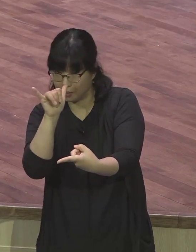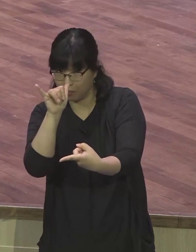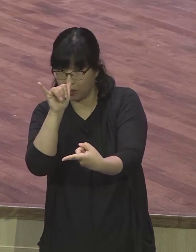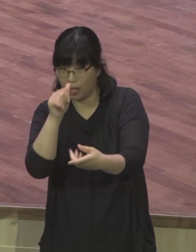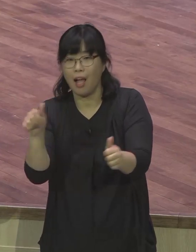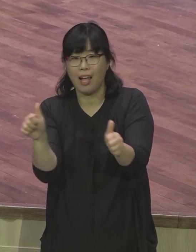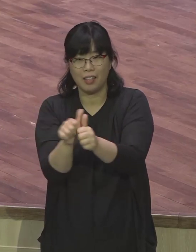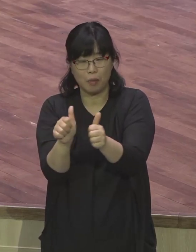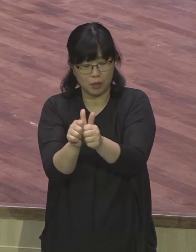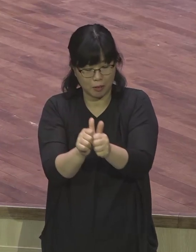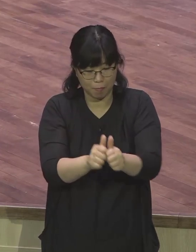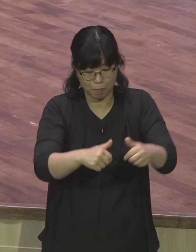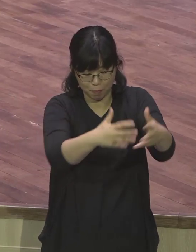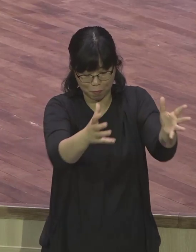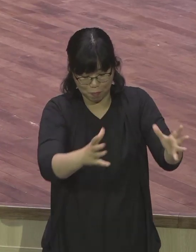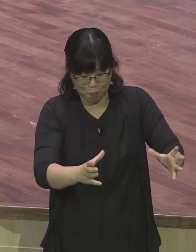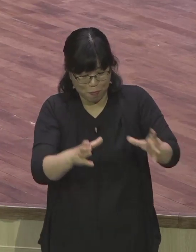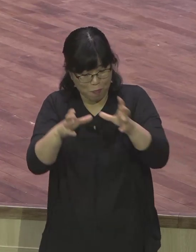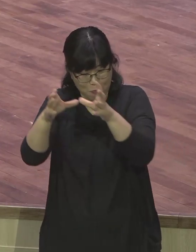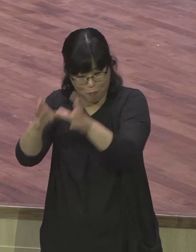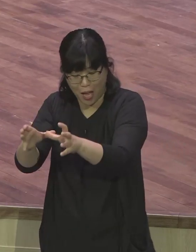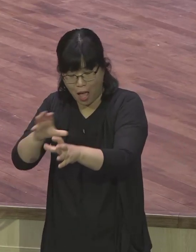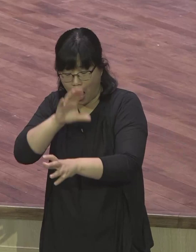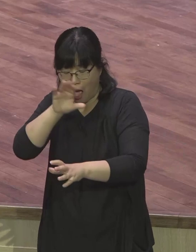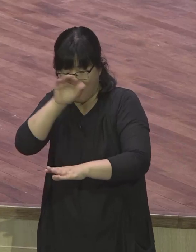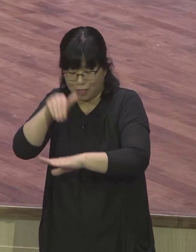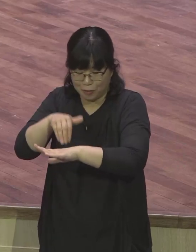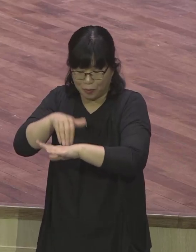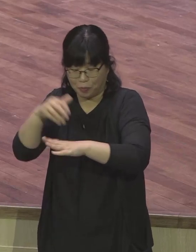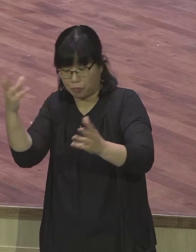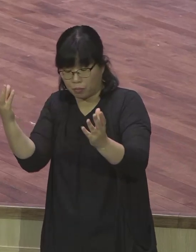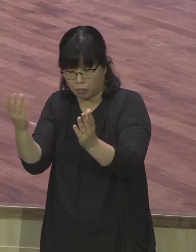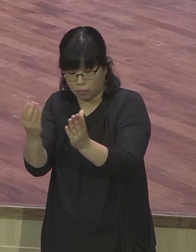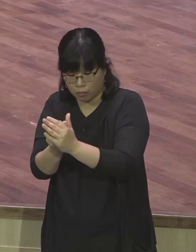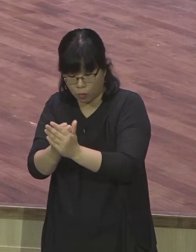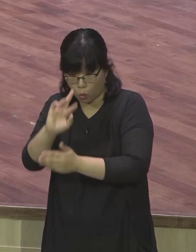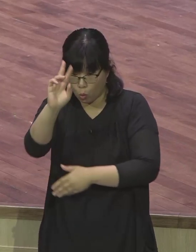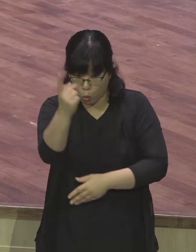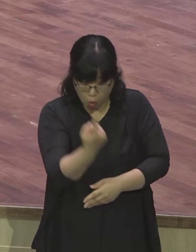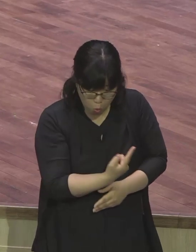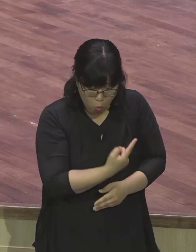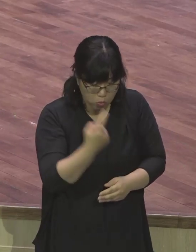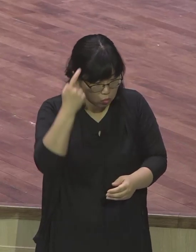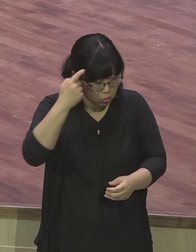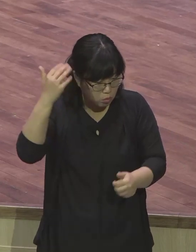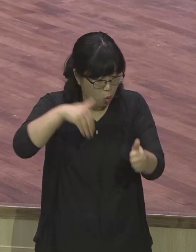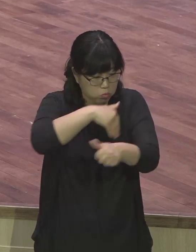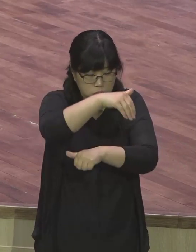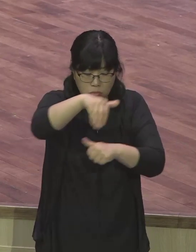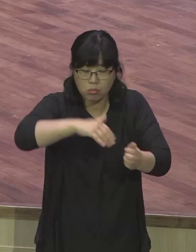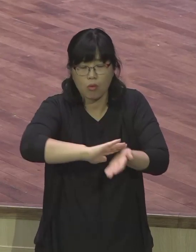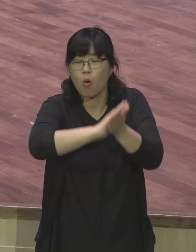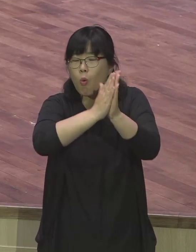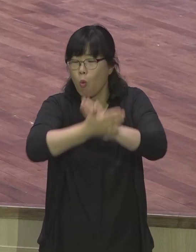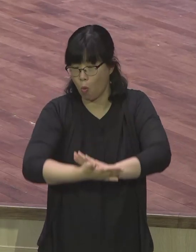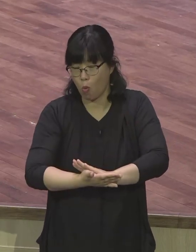저의 사명인 것입니다 우리 성노인들도 바울처럼 나에게 주신 천명과 전문사학을 찾고 그